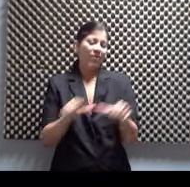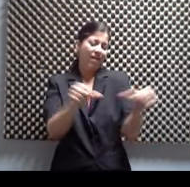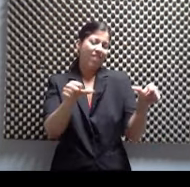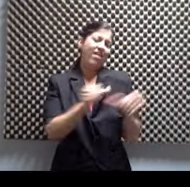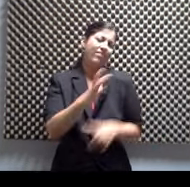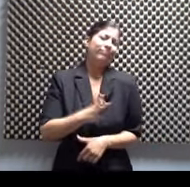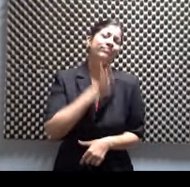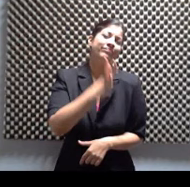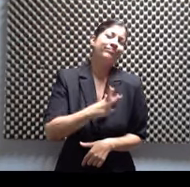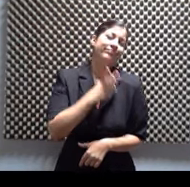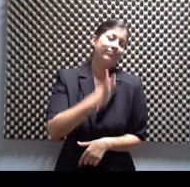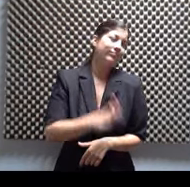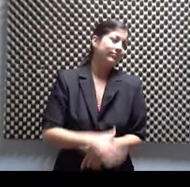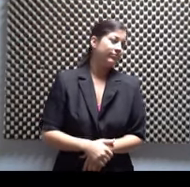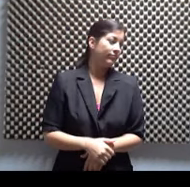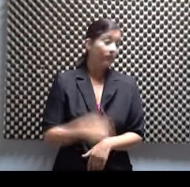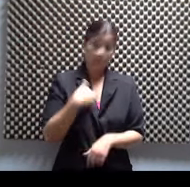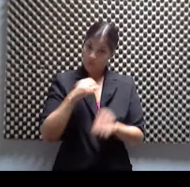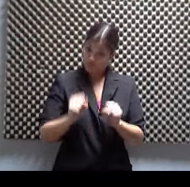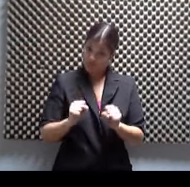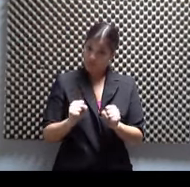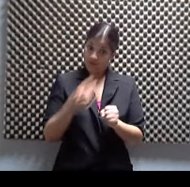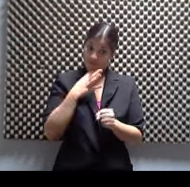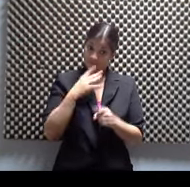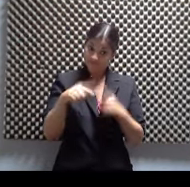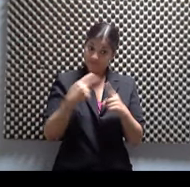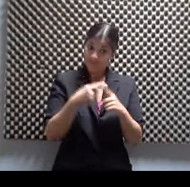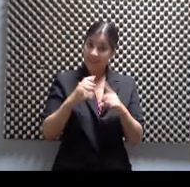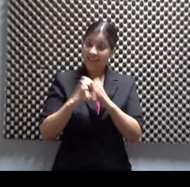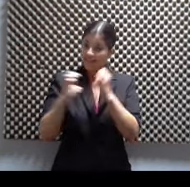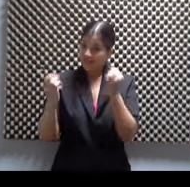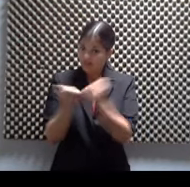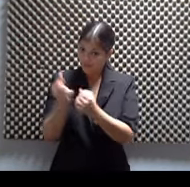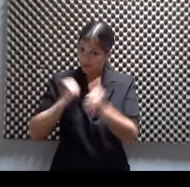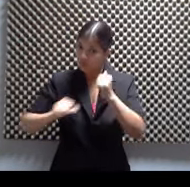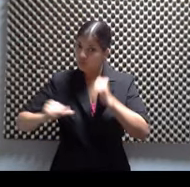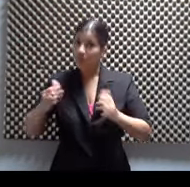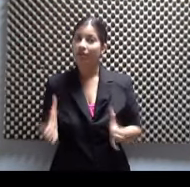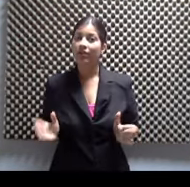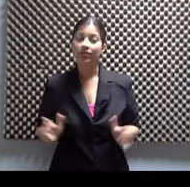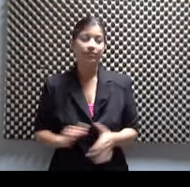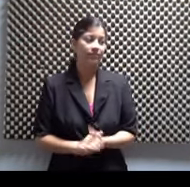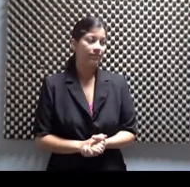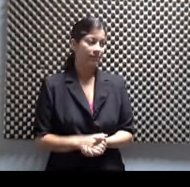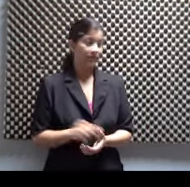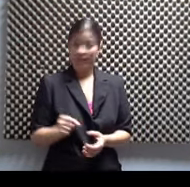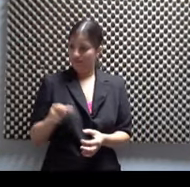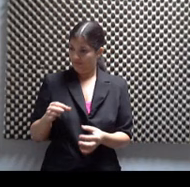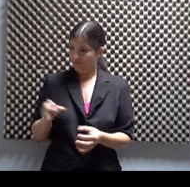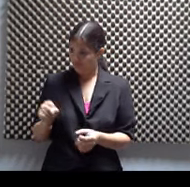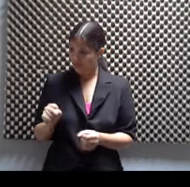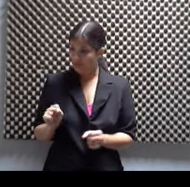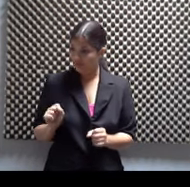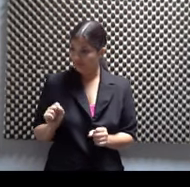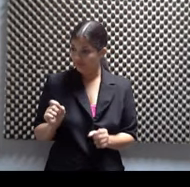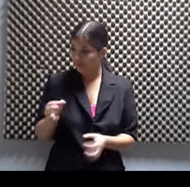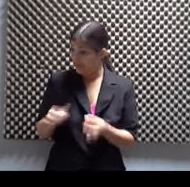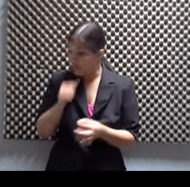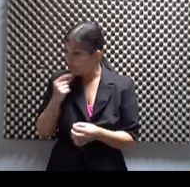eso. ¿Puedo hablar de mis compañeros? Sí, claro. Yo iba a decir, no le digas, tú lo digo yo. Sí, sí. no, bueno. Tengo a mi